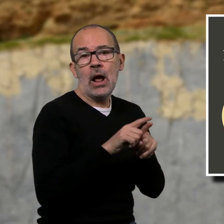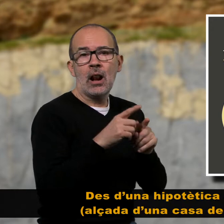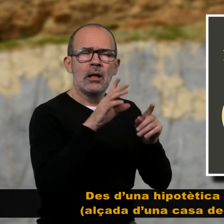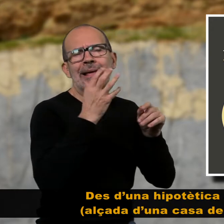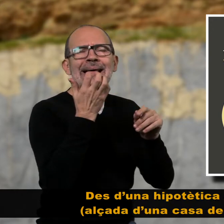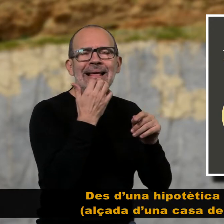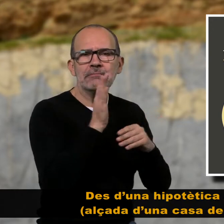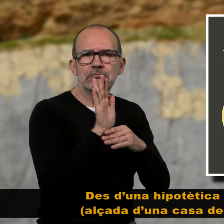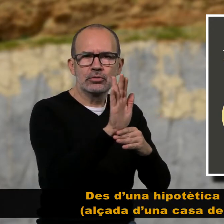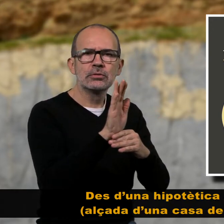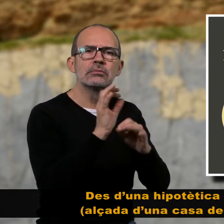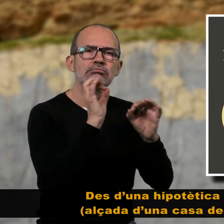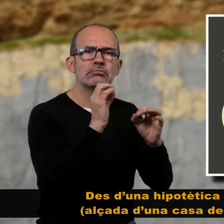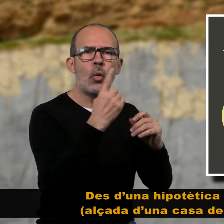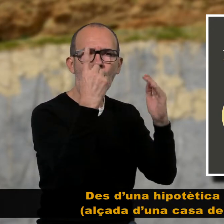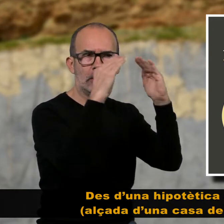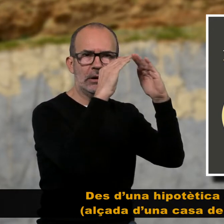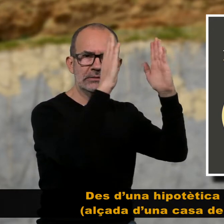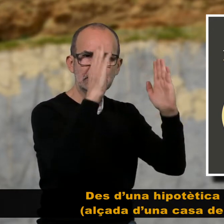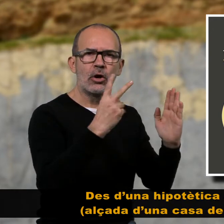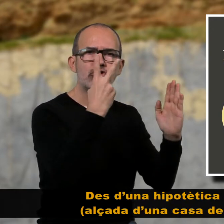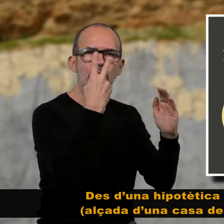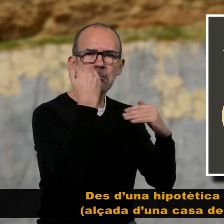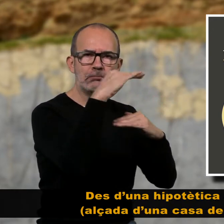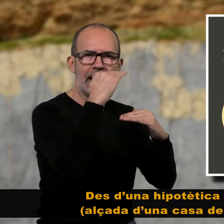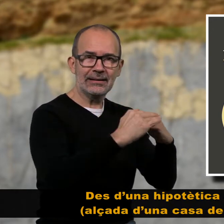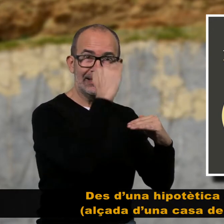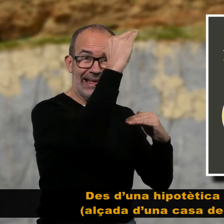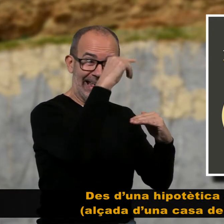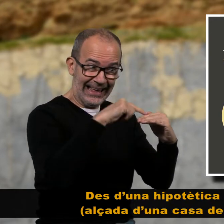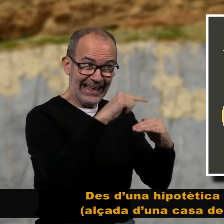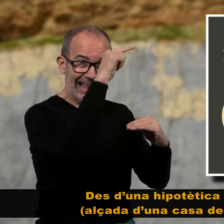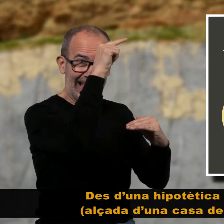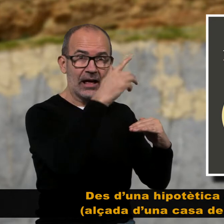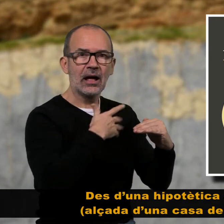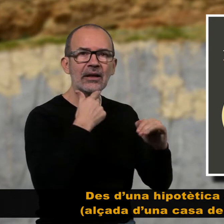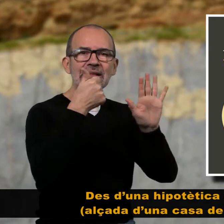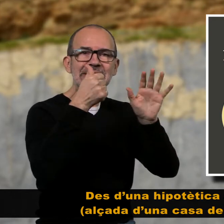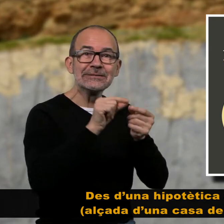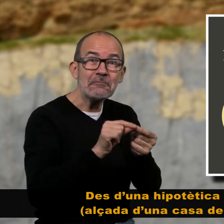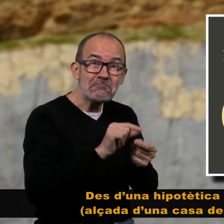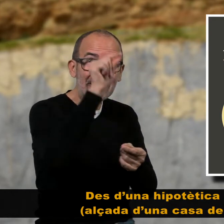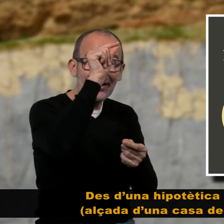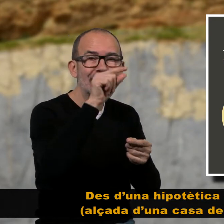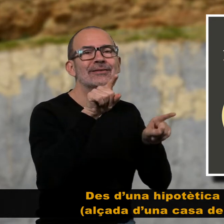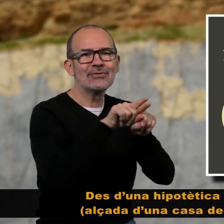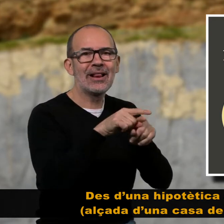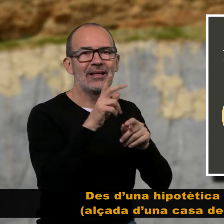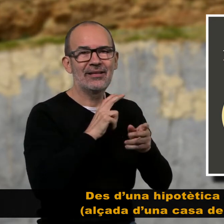Des d'una hipotètica altura de 6 metres, alçada d'una casa de dues plantes, i un hipotètic pes de vòmits, que